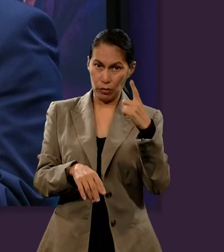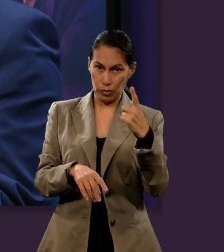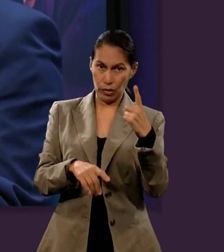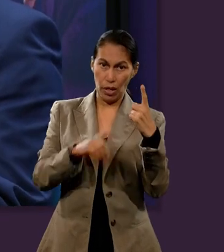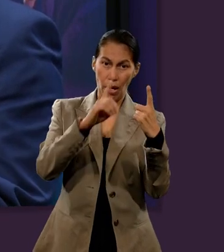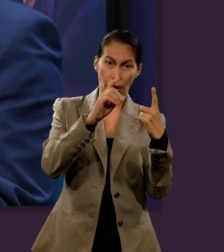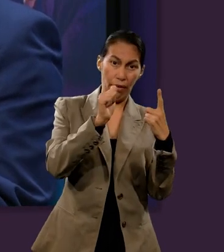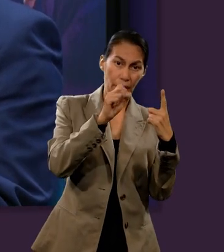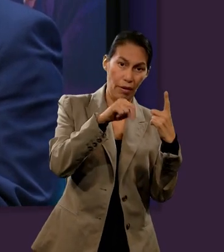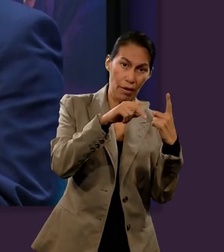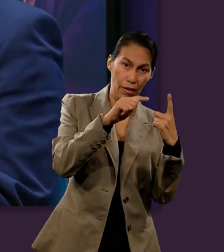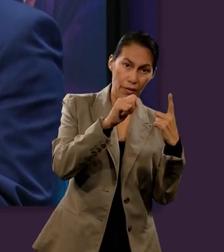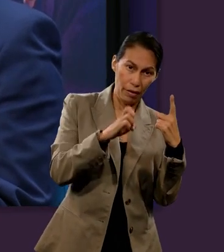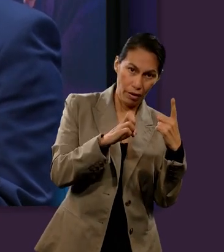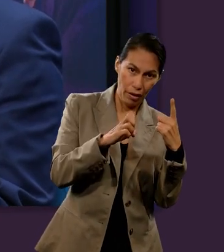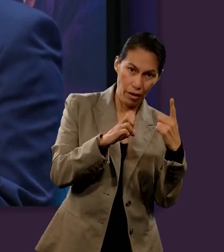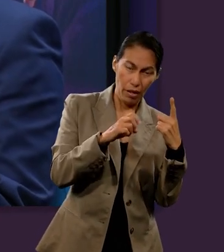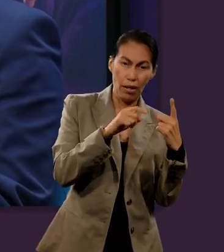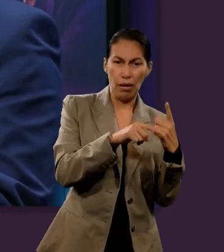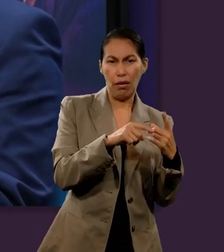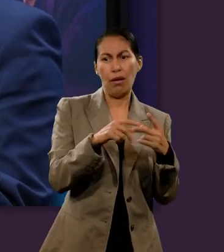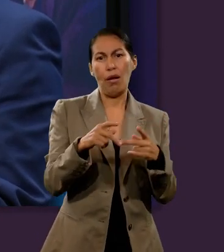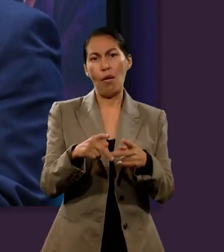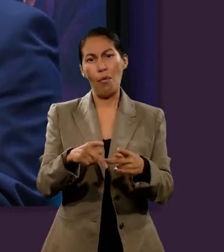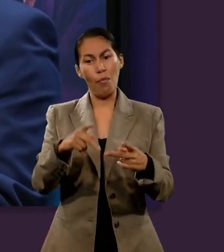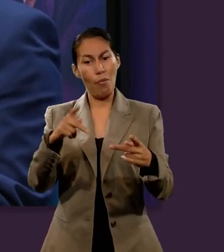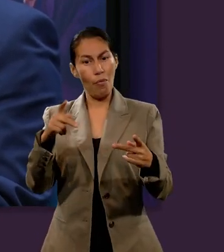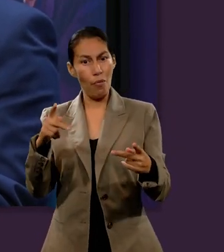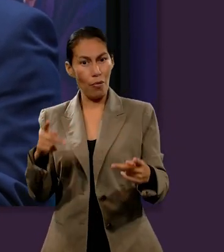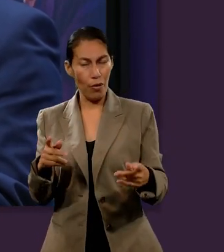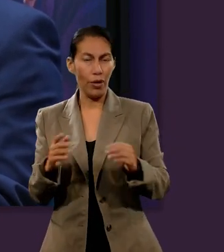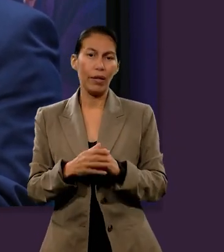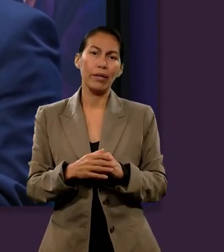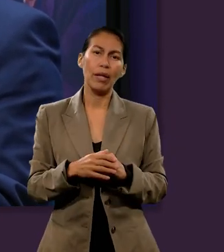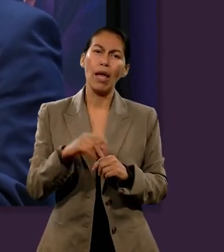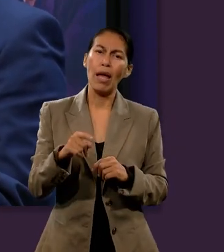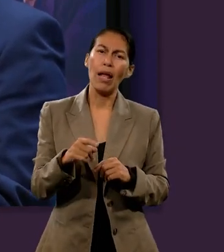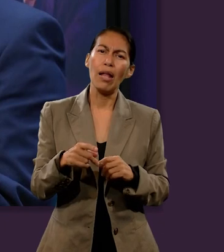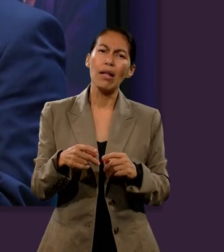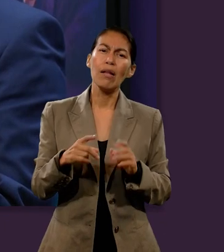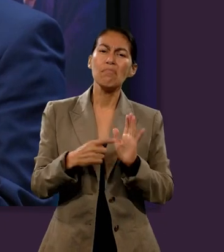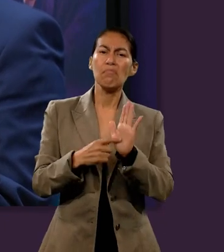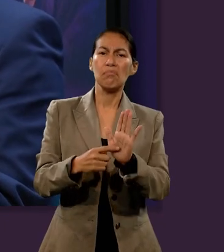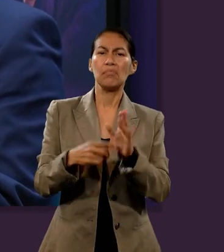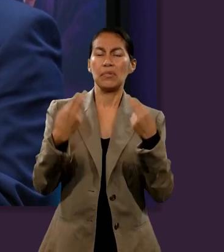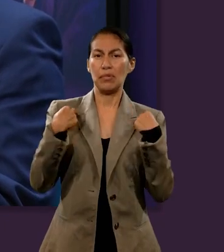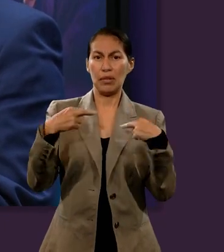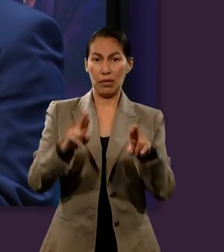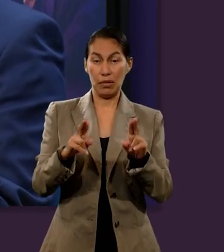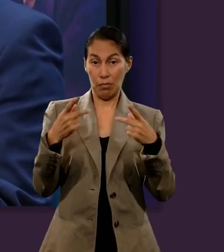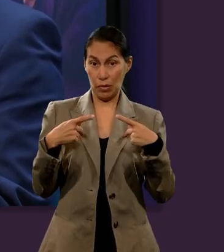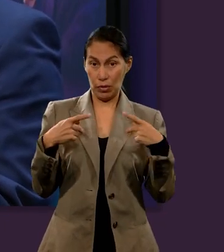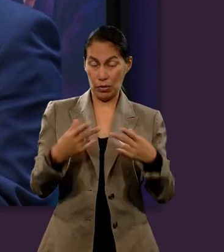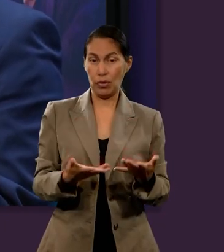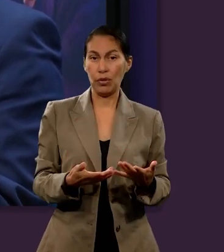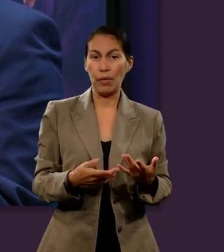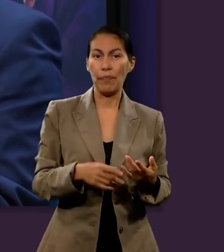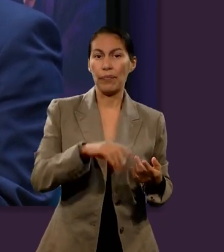principales. Que es el Dante, el poeta, que es el peregrino, que básicamente representa la condición humana.